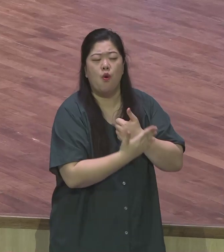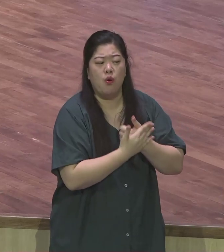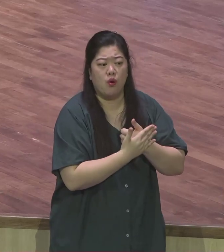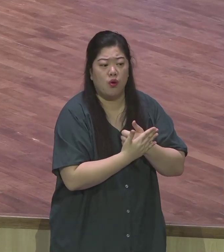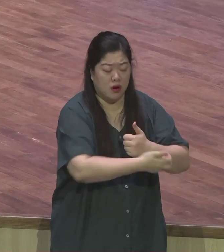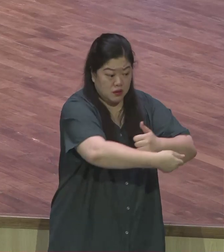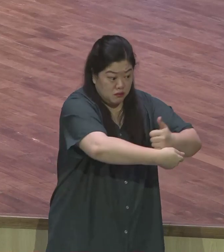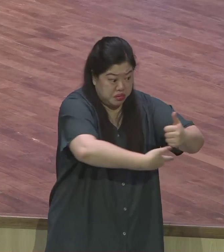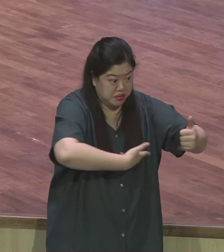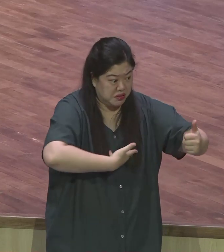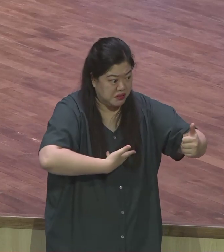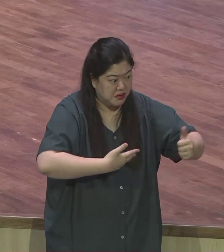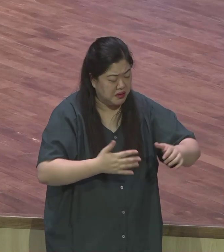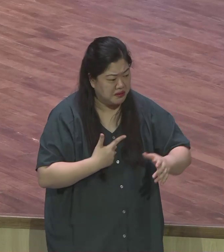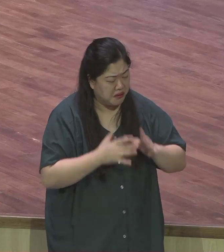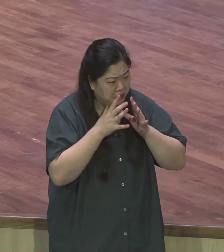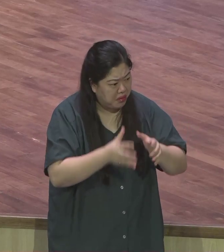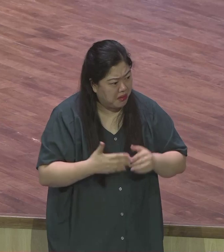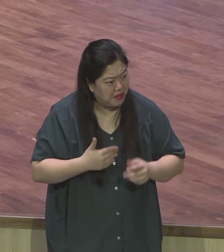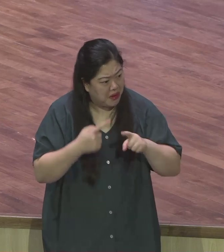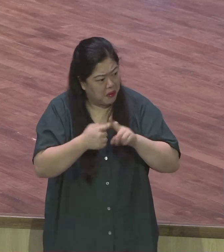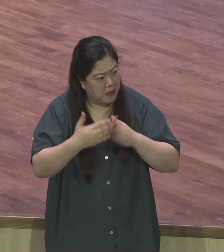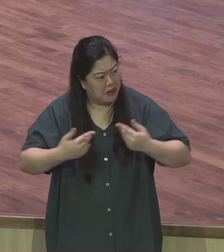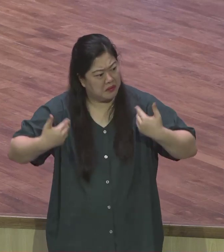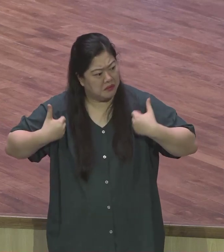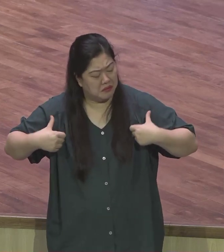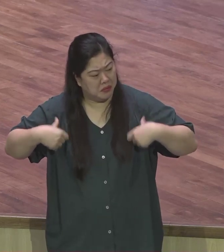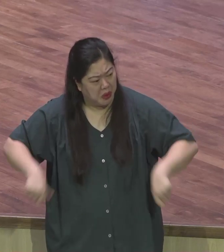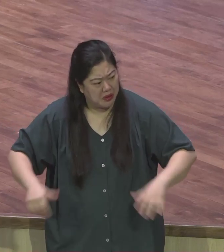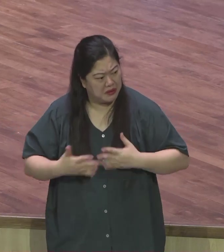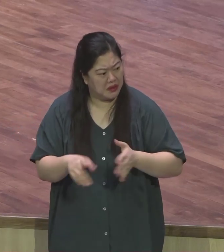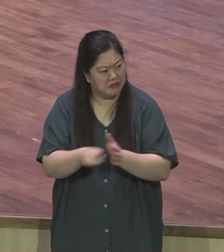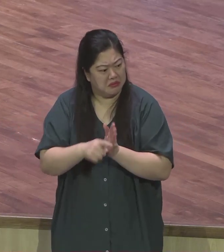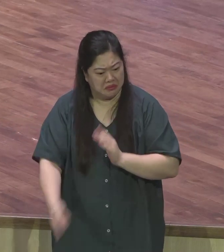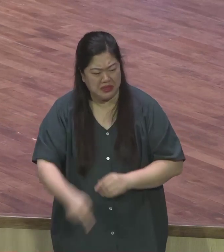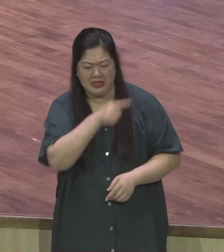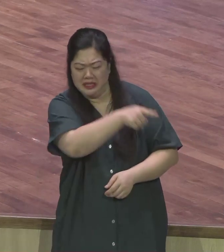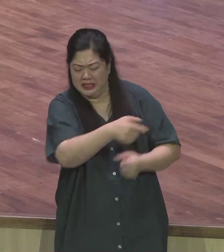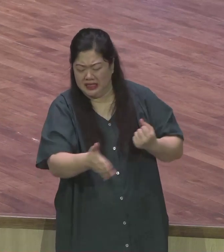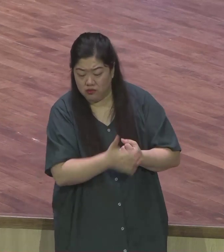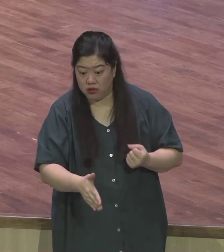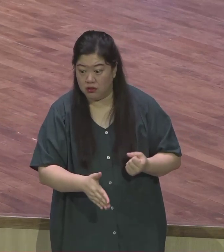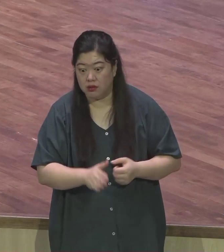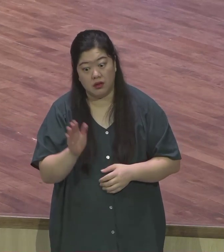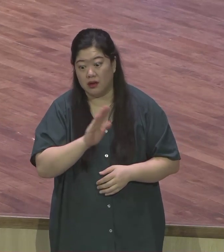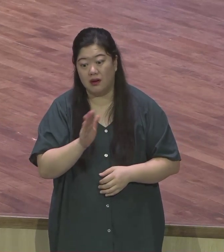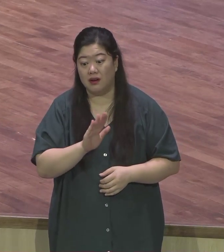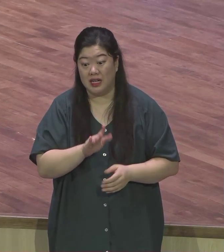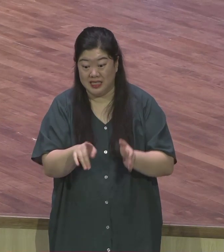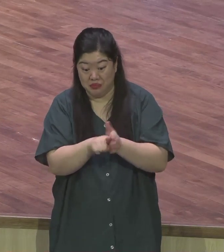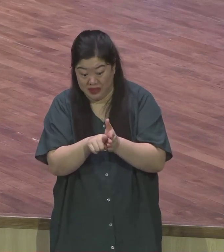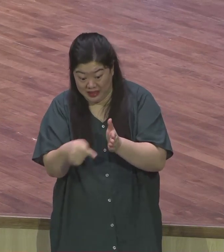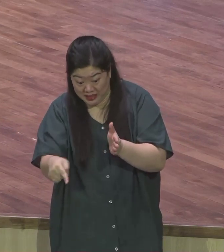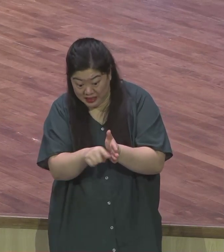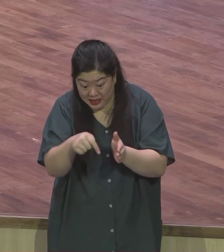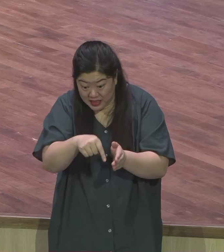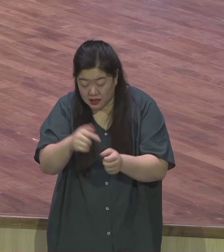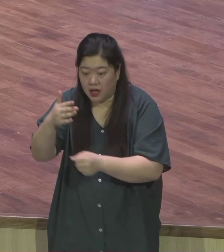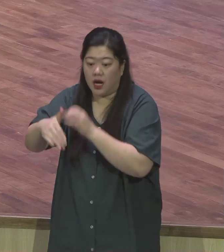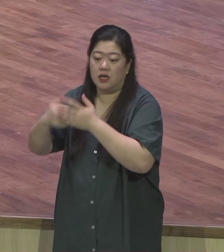시험들어 교회를 떠나느냐 감안해 보면 사실은 내 중심, 이 부분이 만족되지 않을 때 물질 부분, 내가